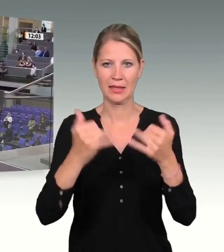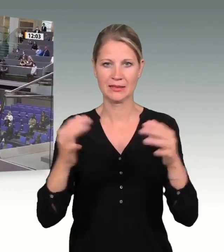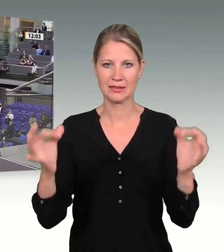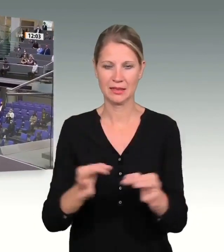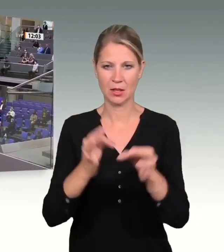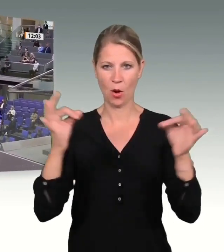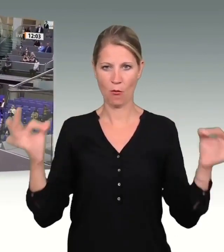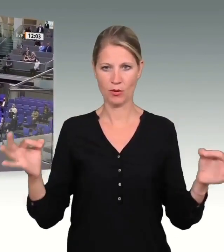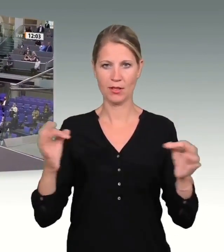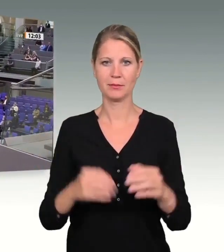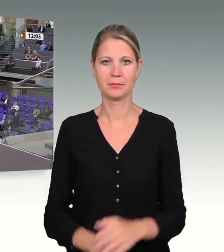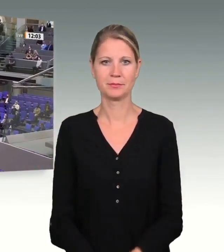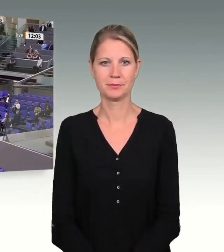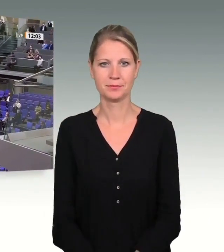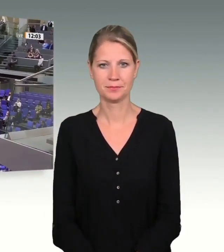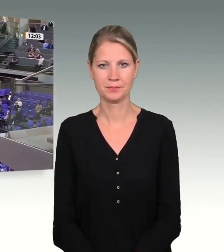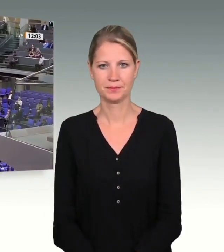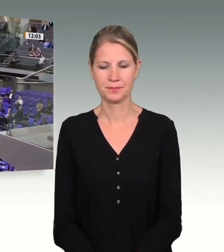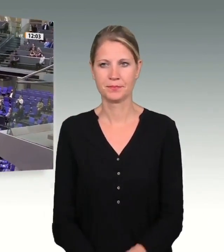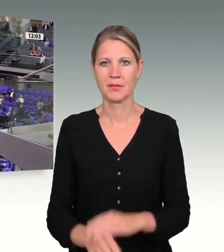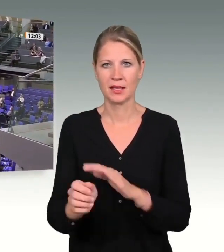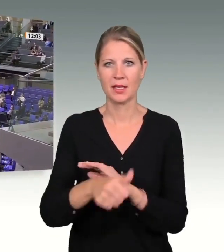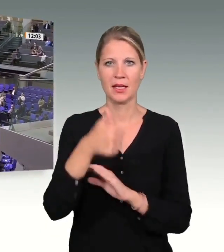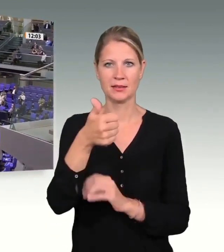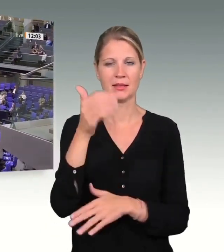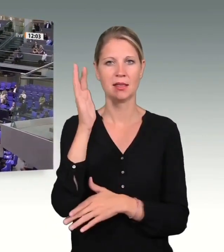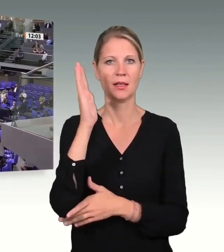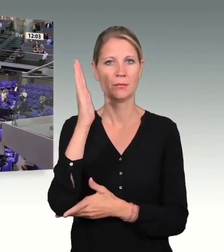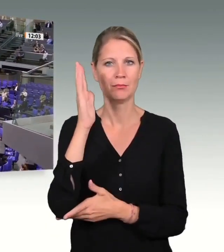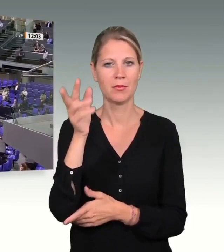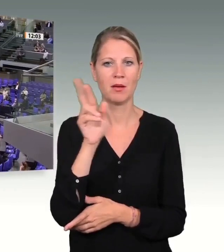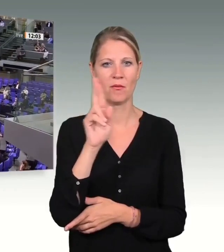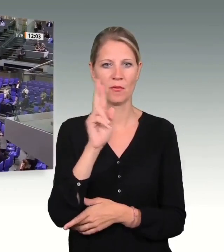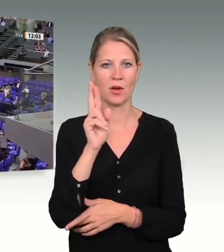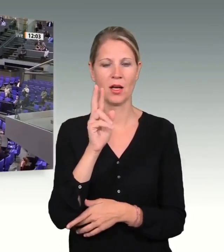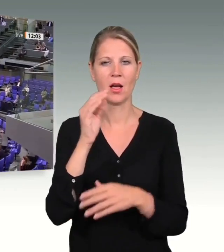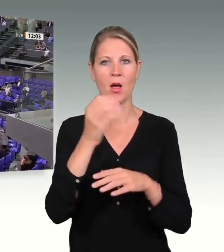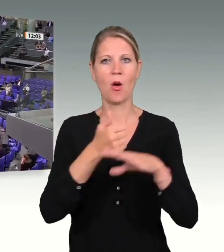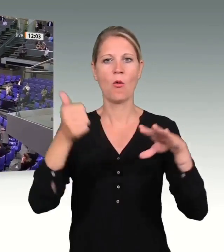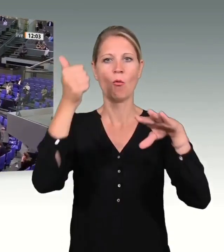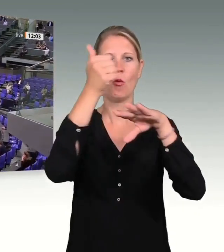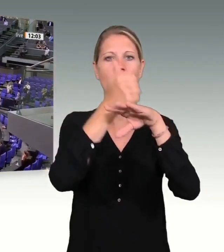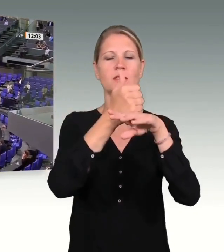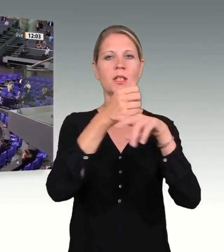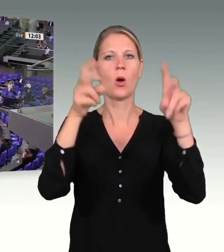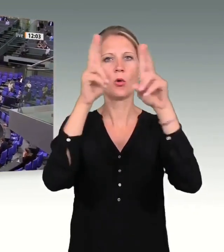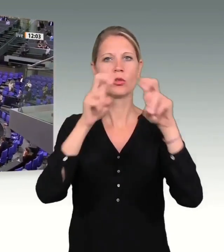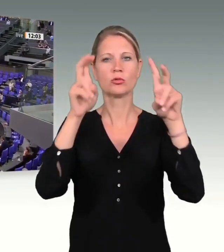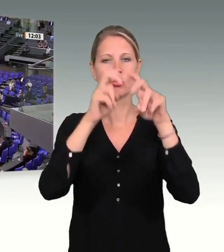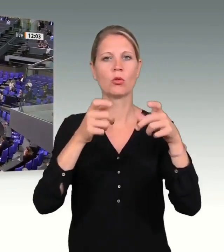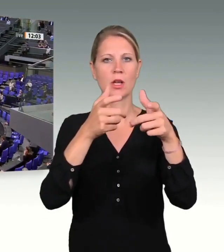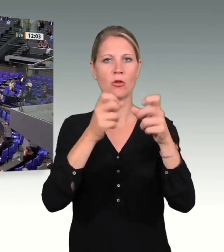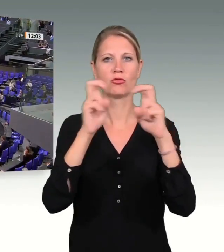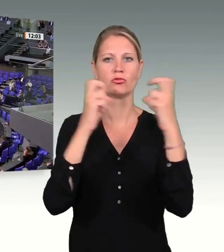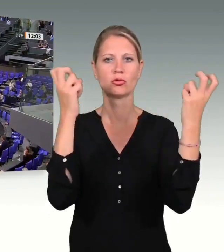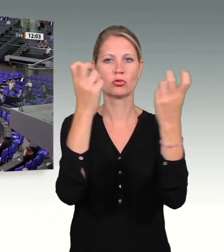Das erste Redner in der Debatte ist der Vorsitzende des Untersuchungsausschusses, der Kollege Klaus-Dieter Kröhler, CDU